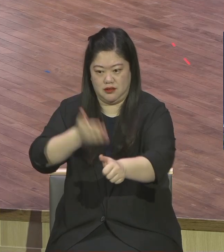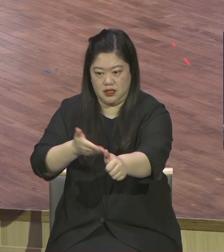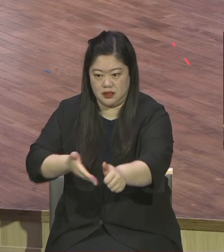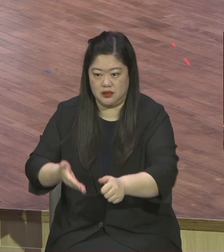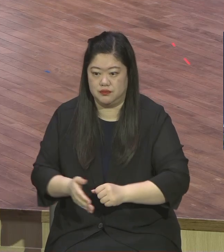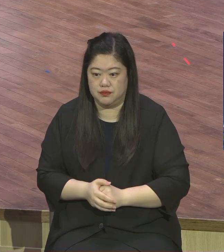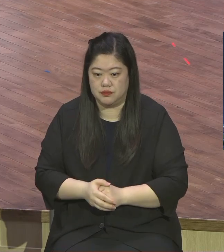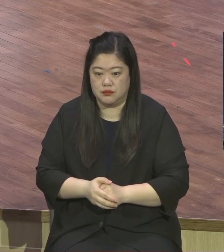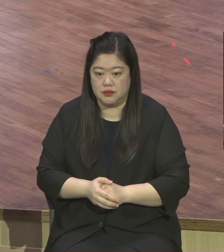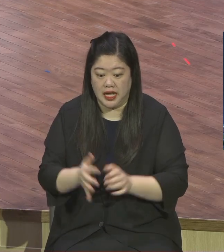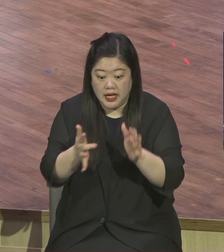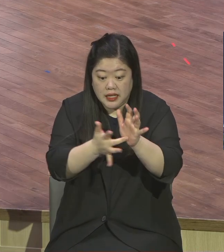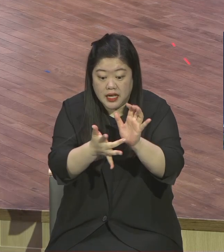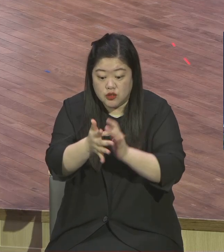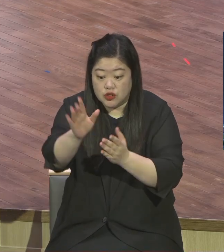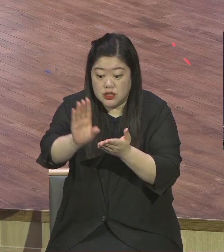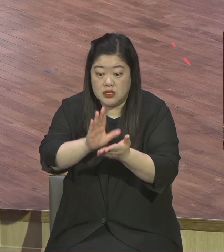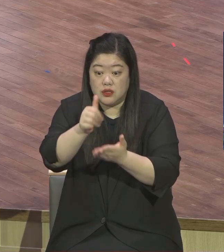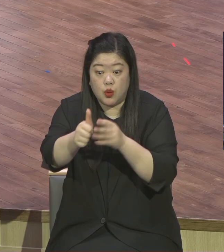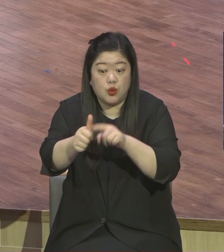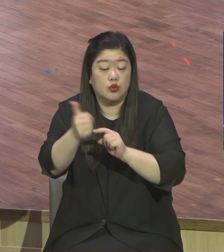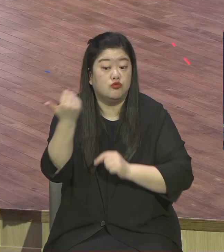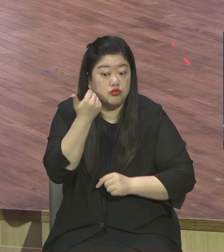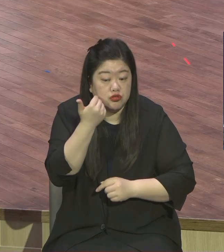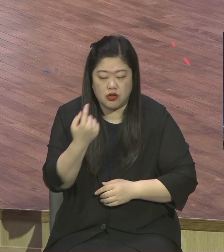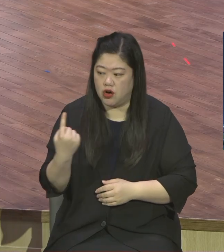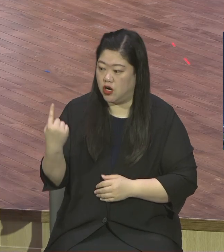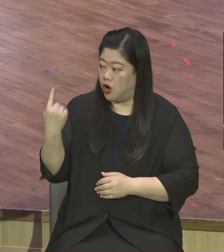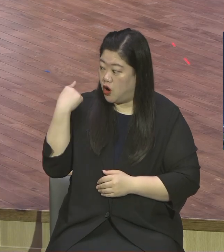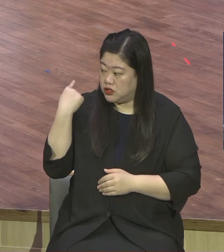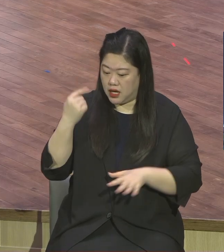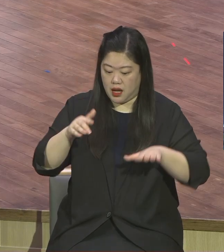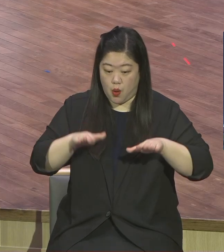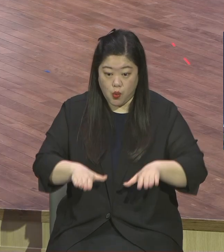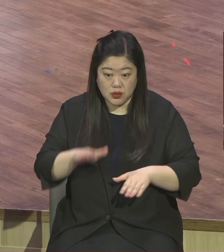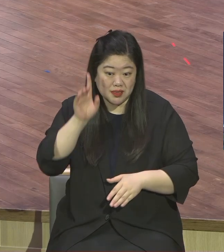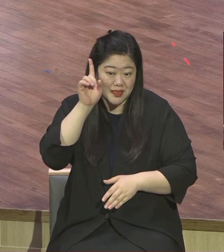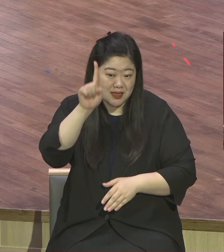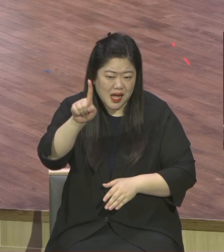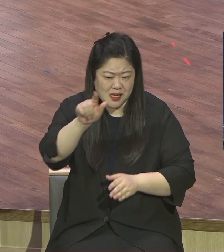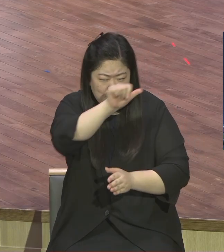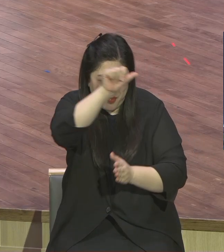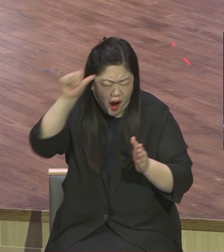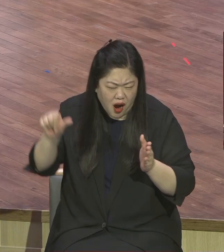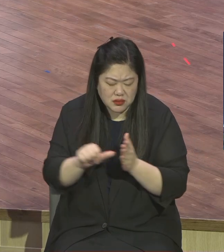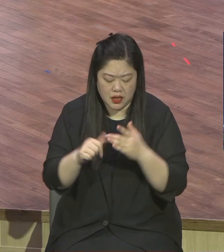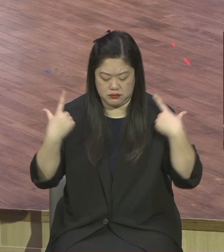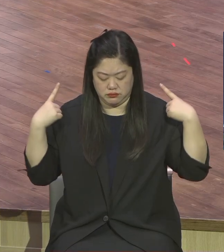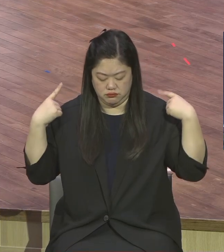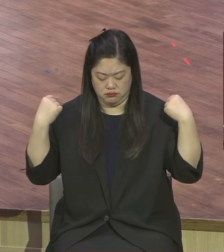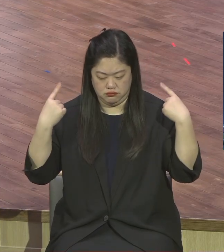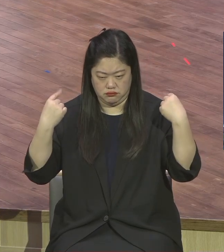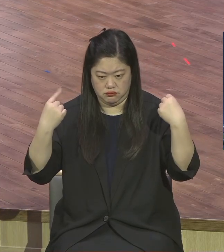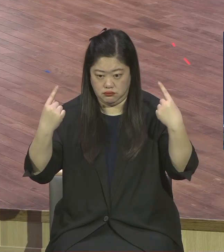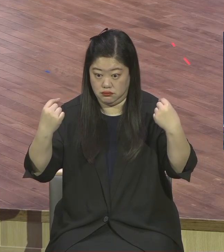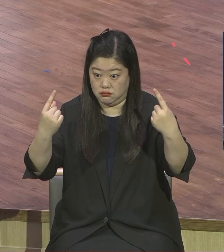오늘이나 영토록 동일하신 분이에요 그 안에 모든 지혜와 지식 보호가 다 감추어져 있어요 매주일 강단을 통해서